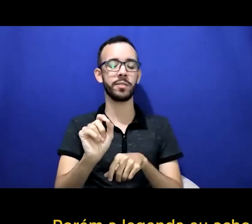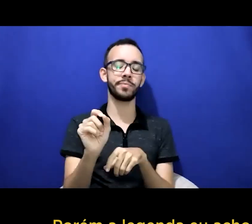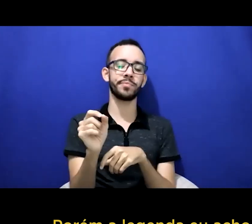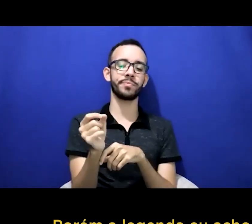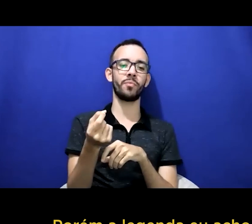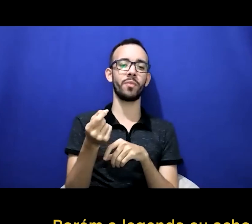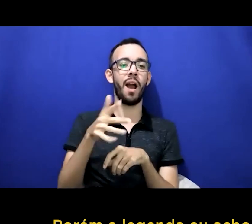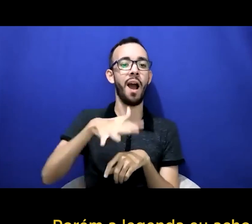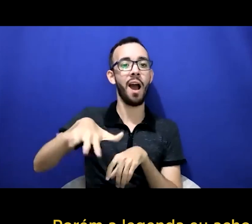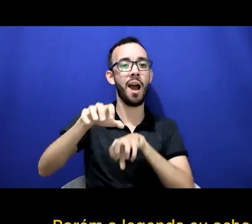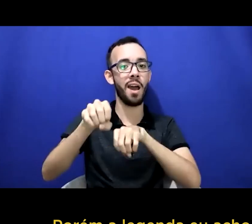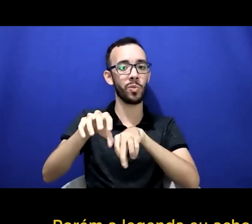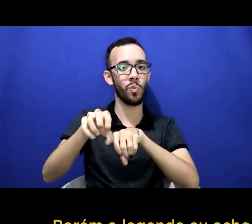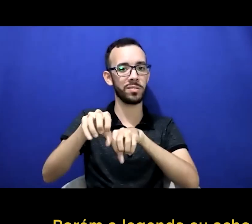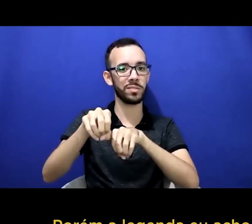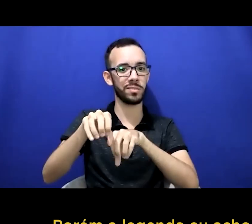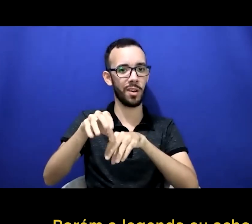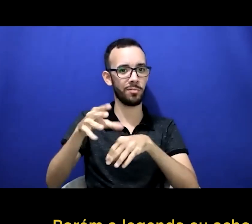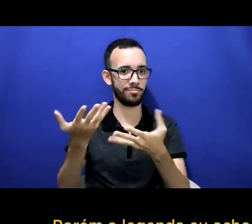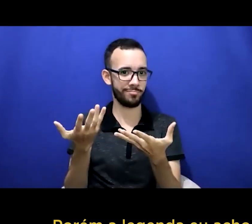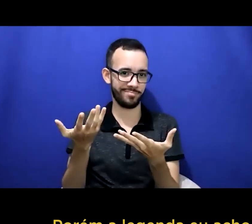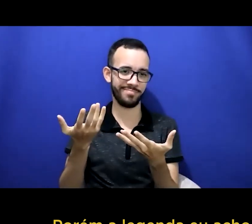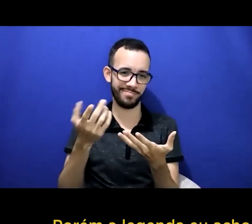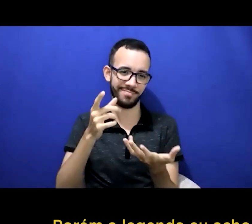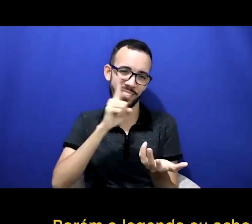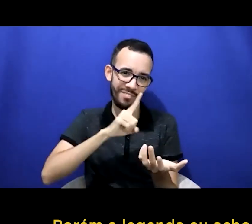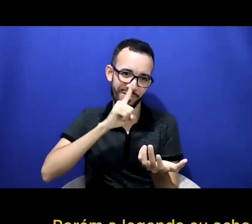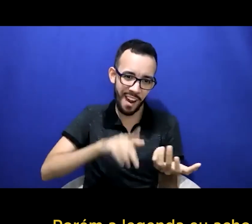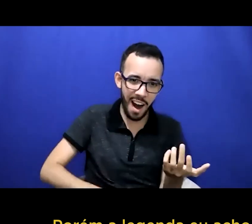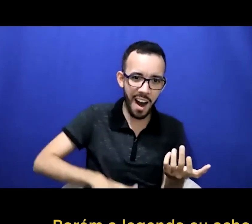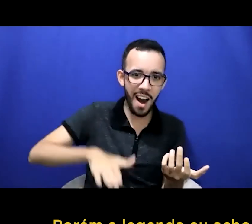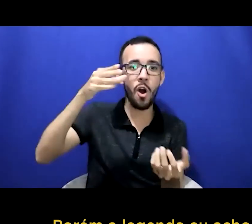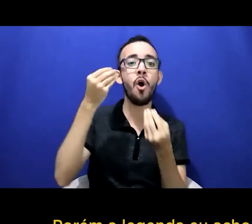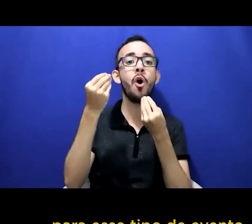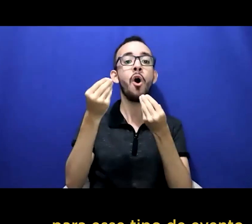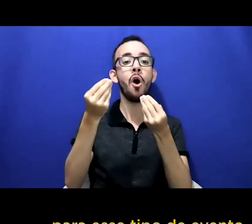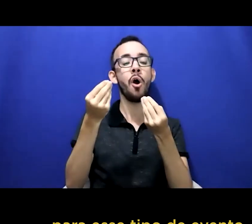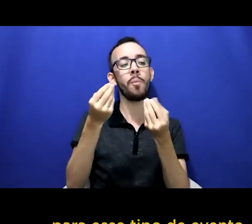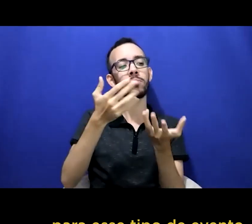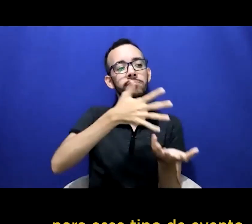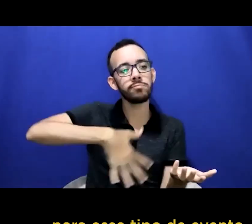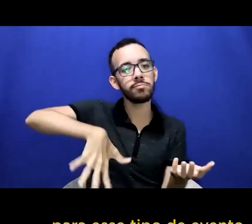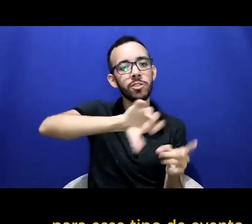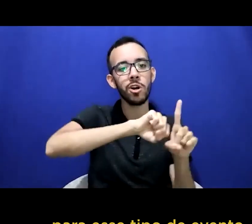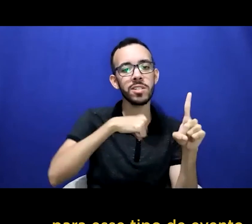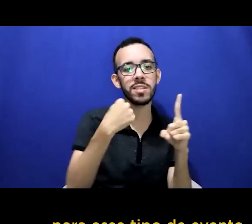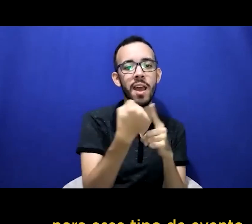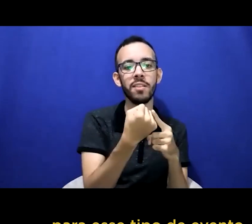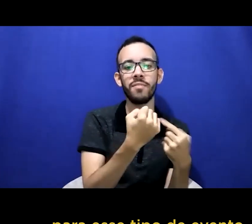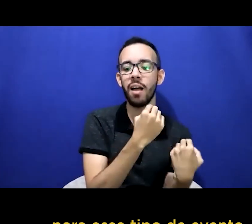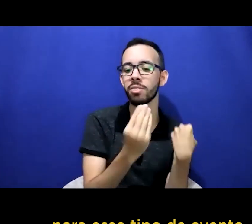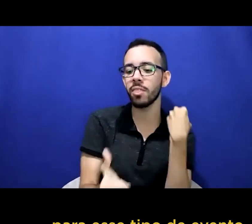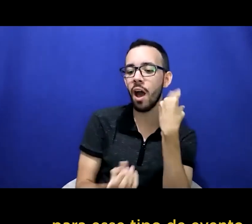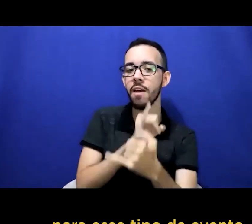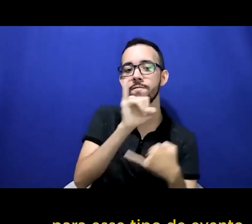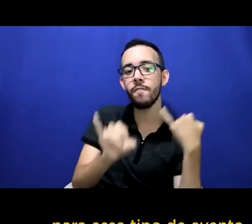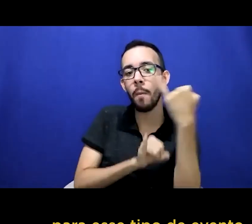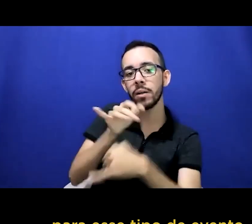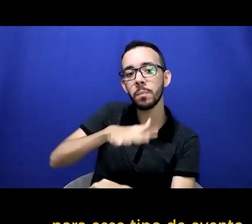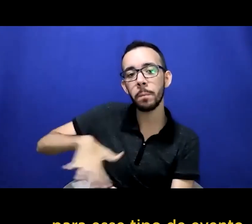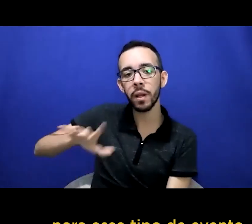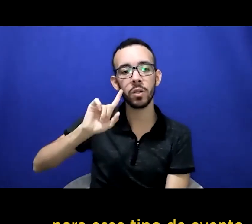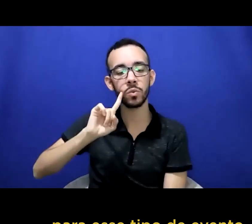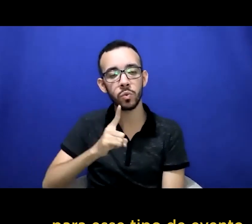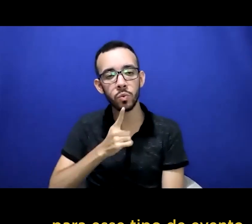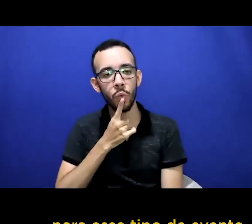de tradução e de acessibilidade para esse tipo de evento onde